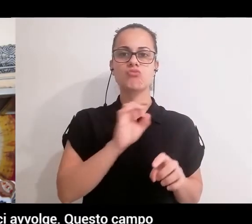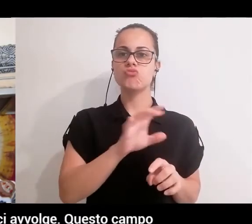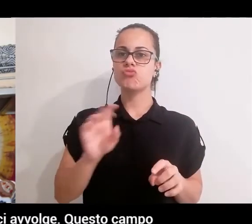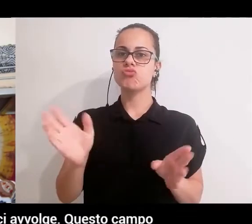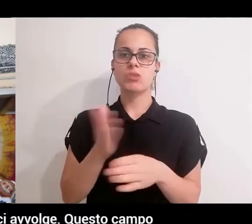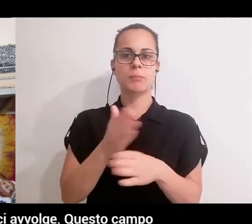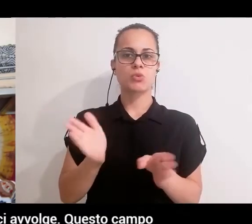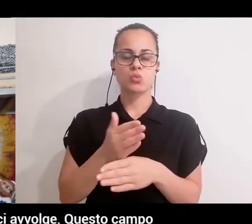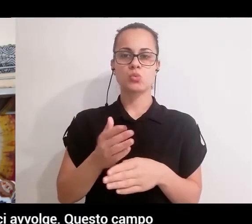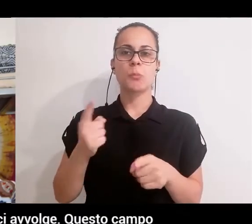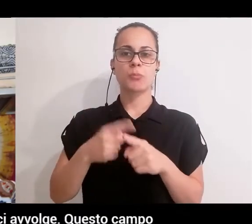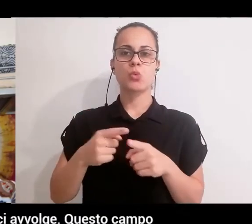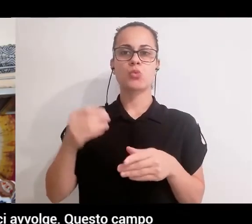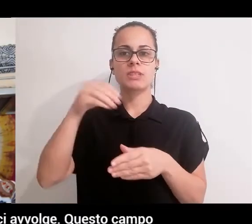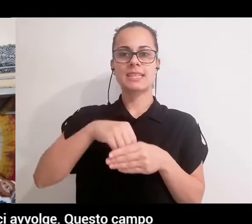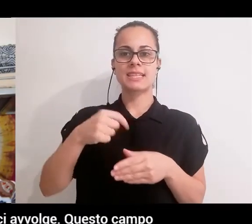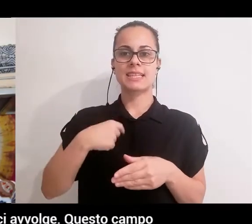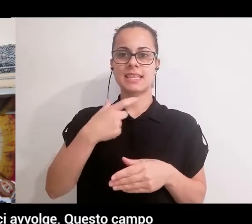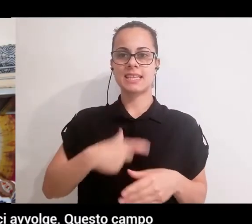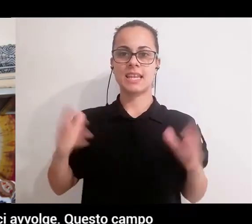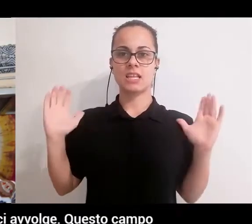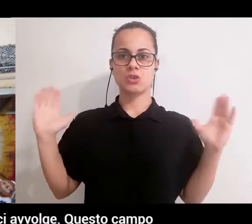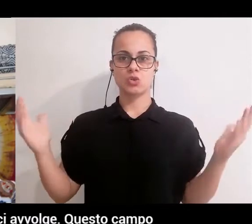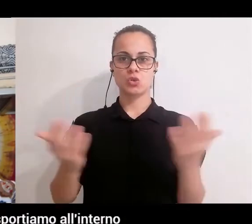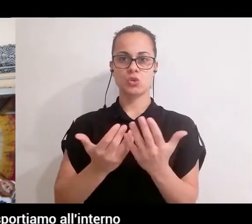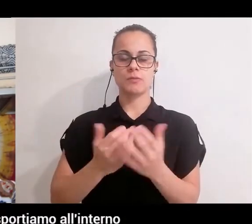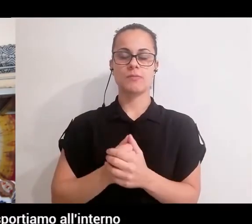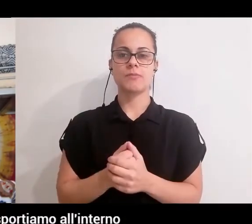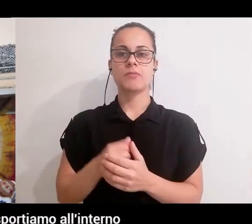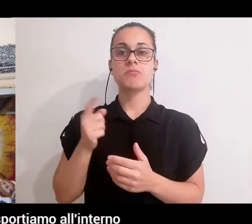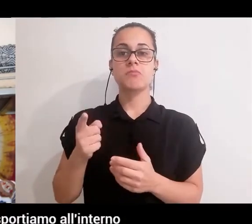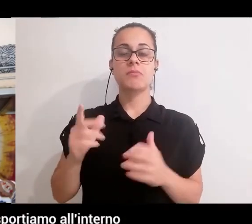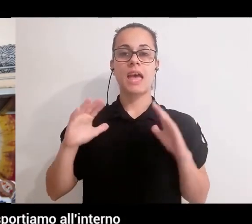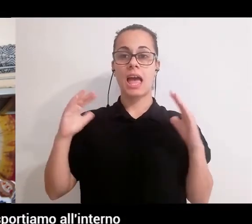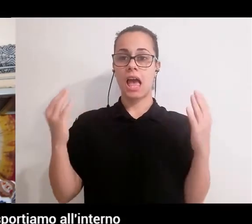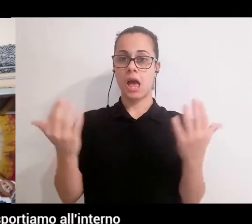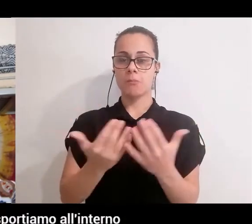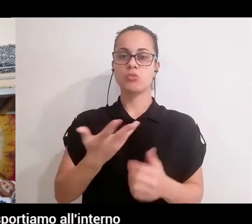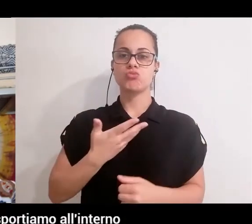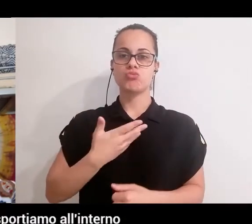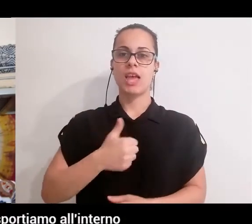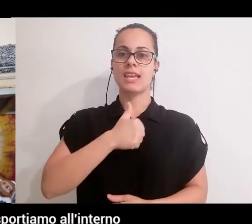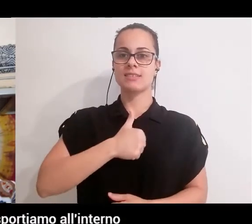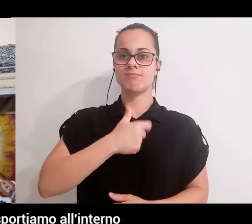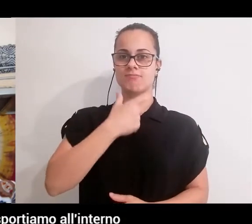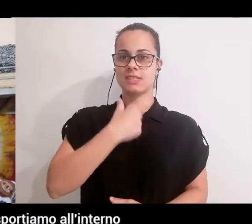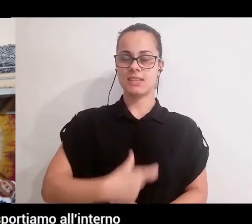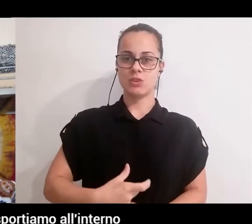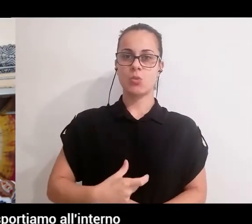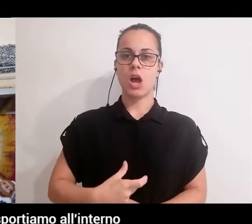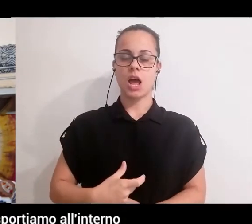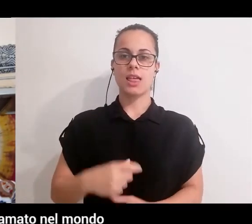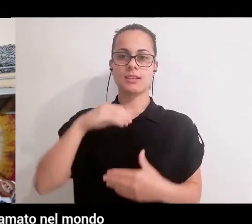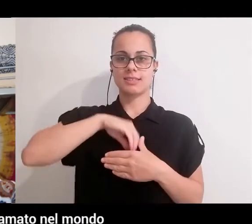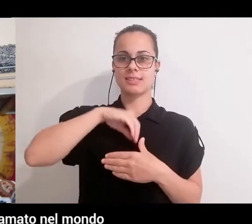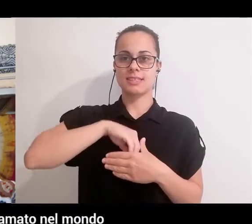a tutto, che ci avvolge. Questo campo aurico individuale che noi abbiamo e trasportiamo all